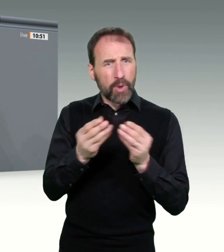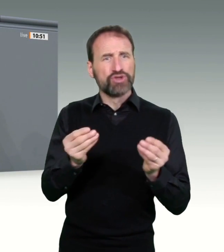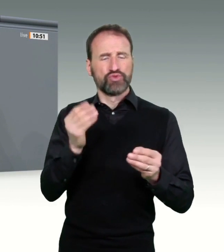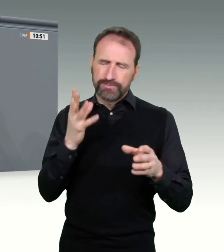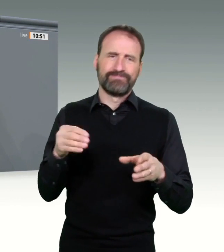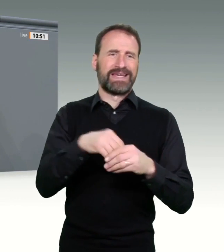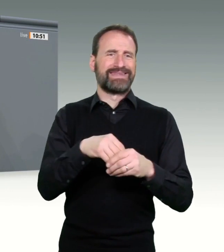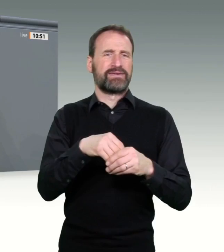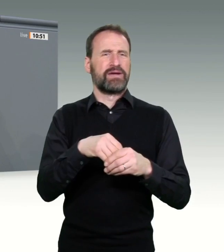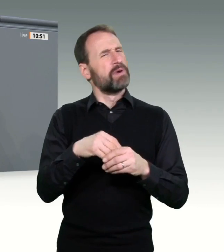planen und zu handeln.